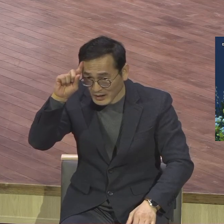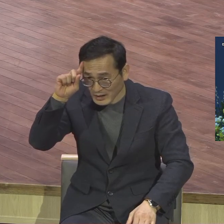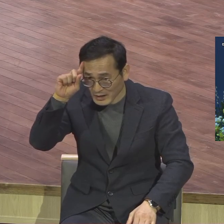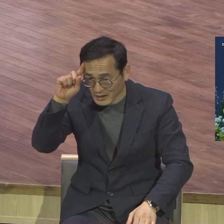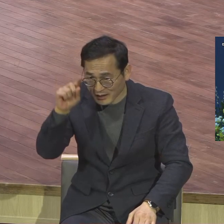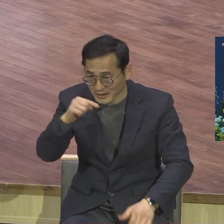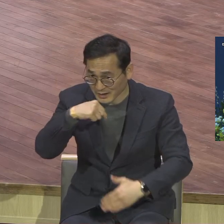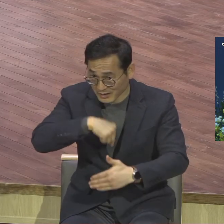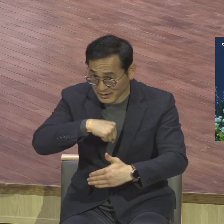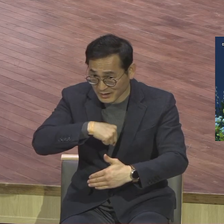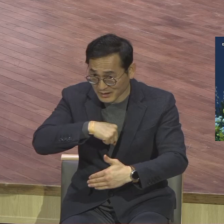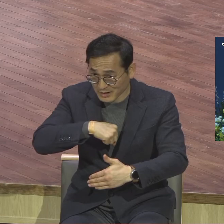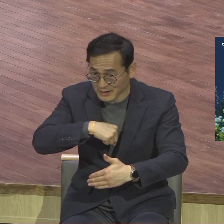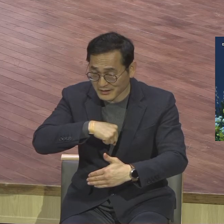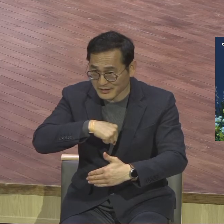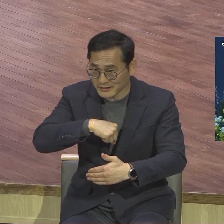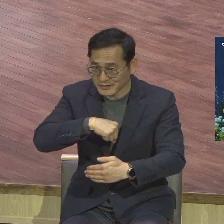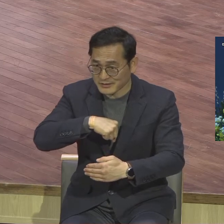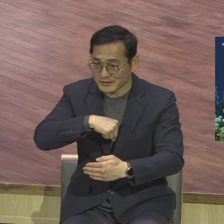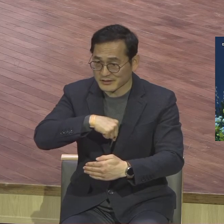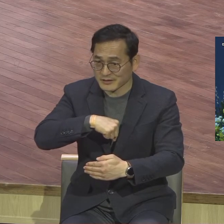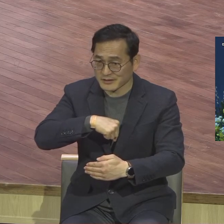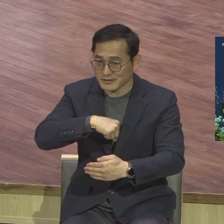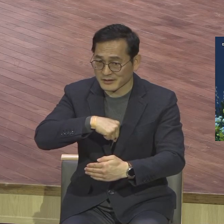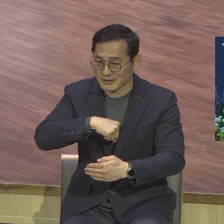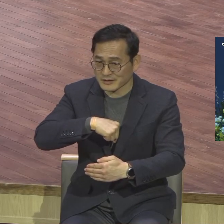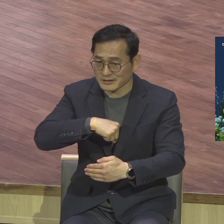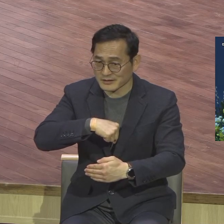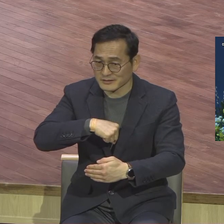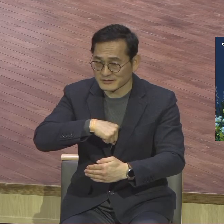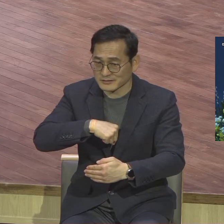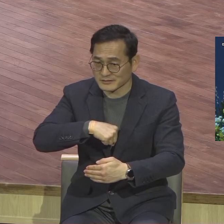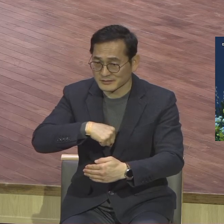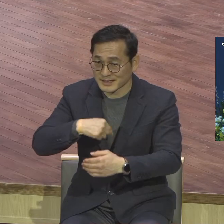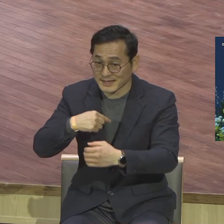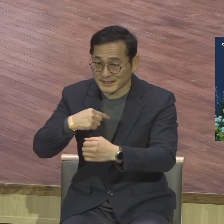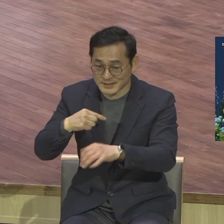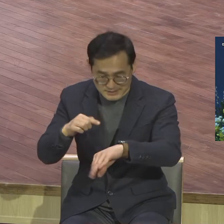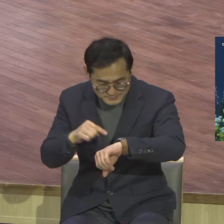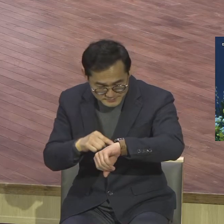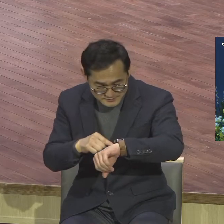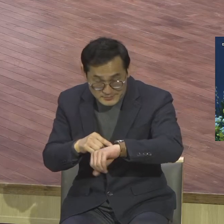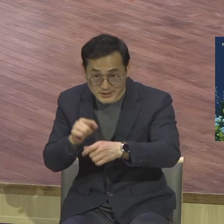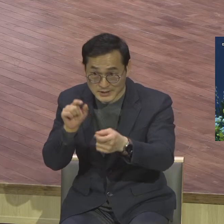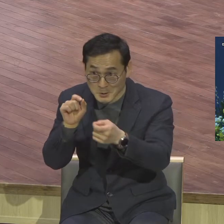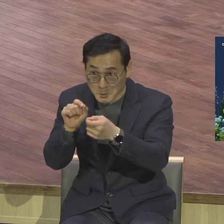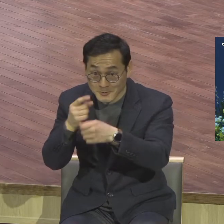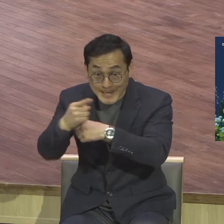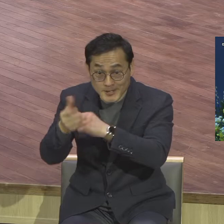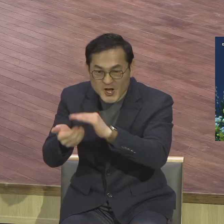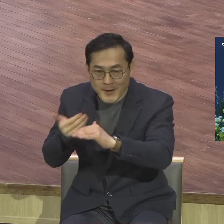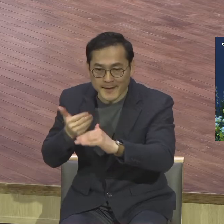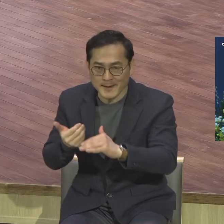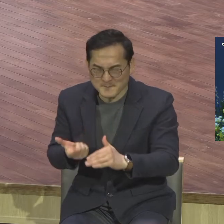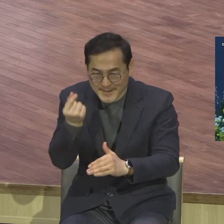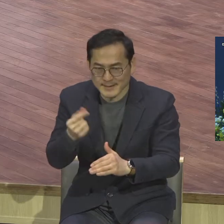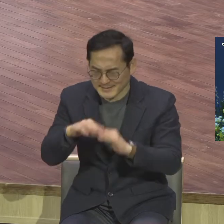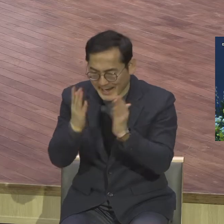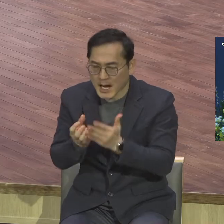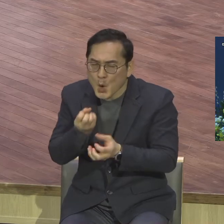지금 오늘 올해가 가기 전에 불과 몇 분 안 남았습니다 하나님 앞에 진심으로